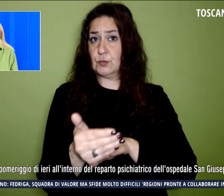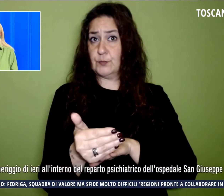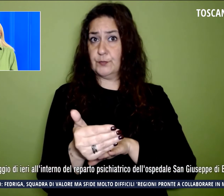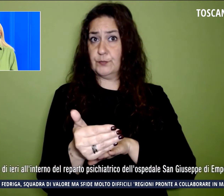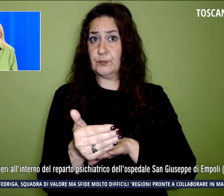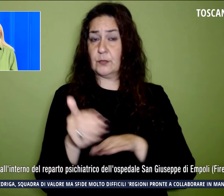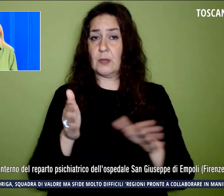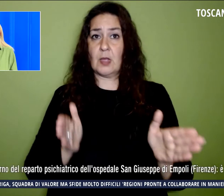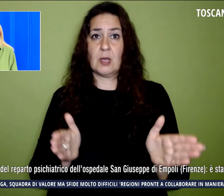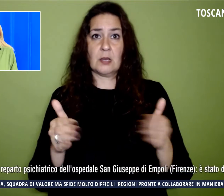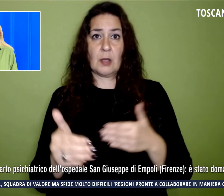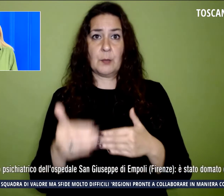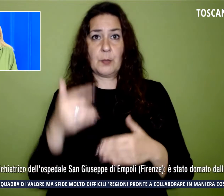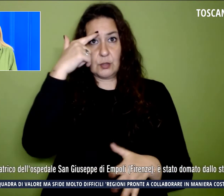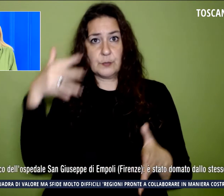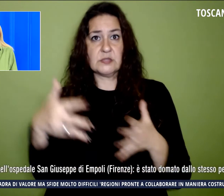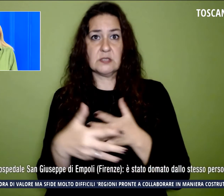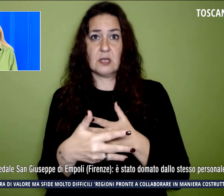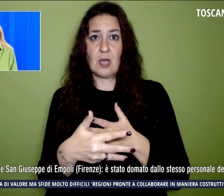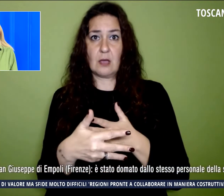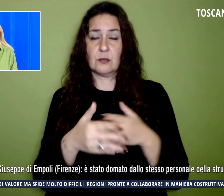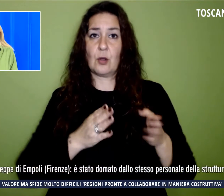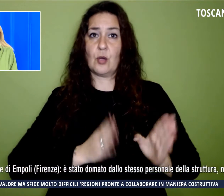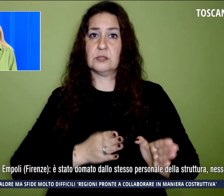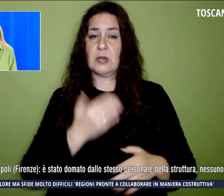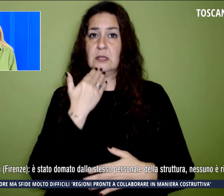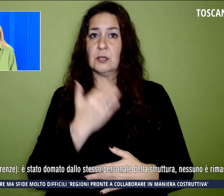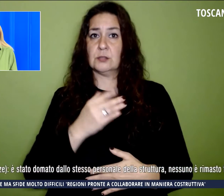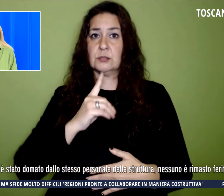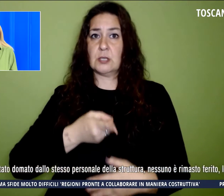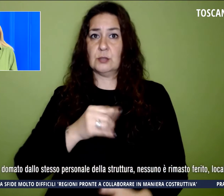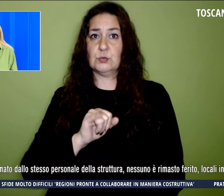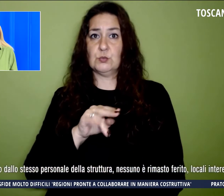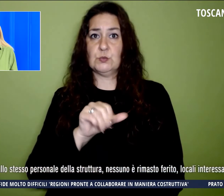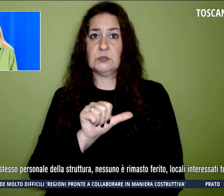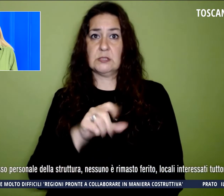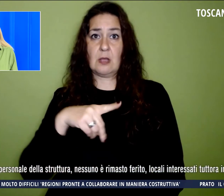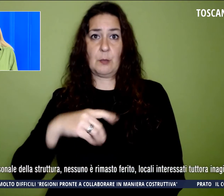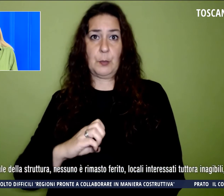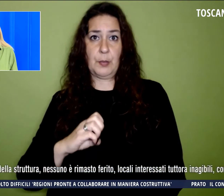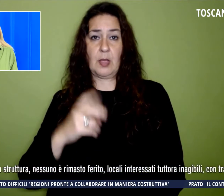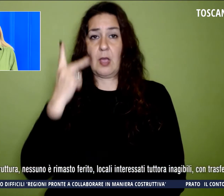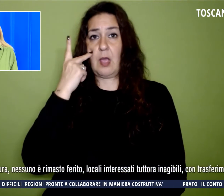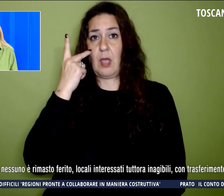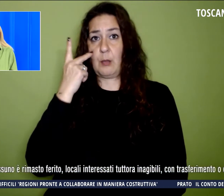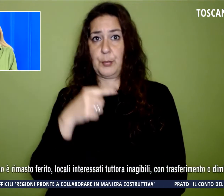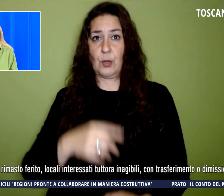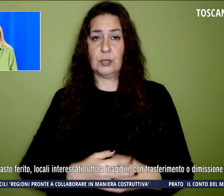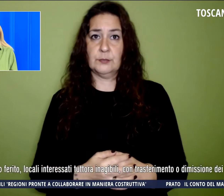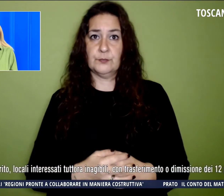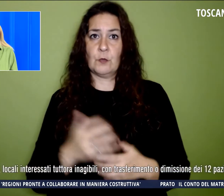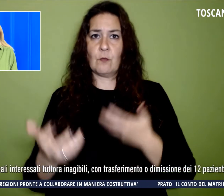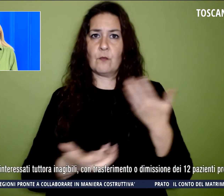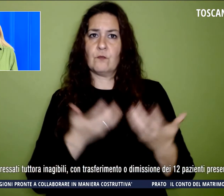psichiatrico dell'ospedale San Giuseppe di Empoli. E' stato domato dallo stesso